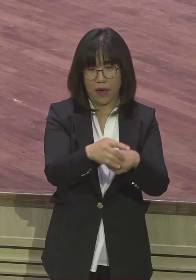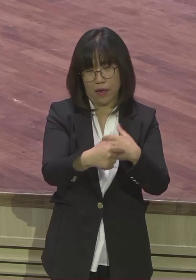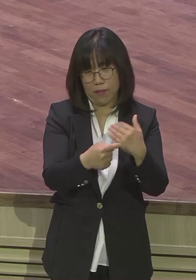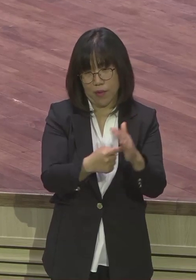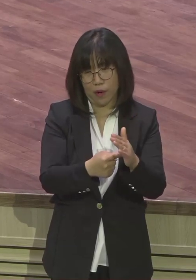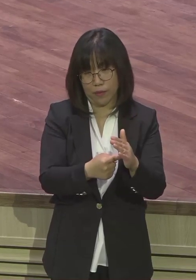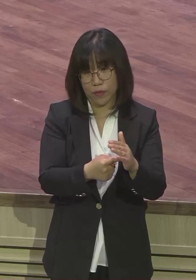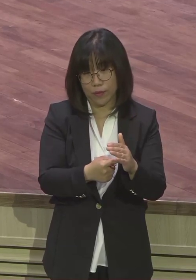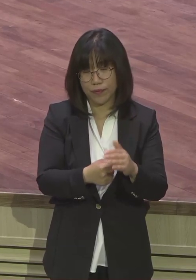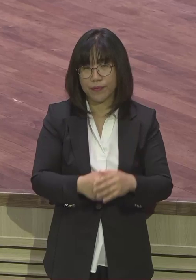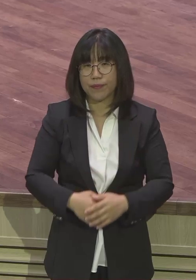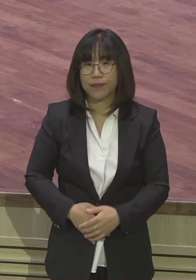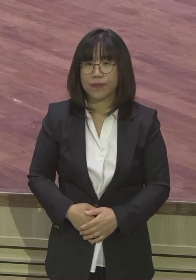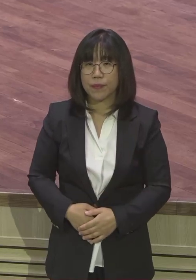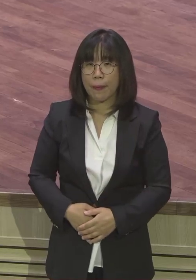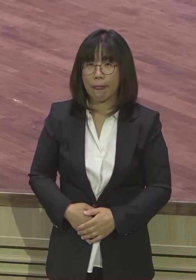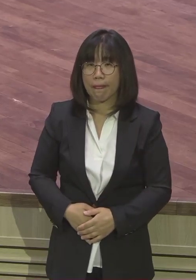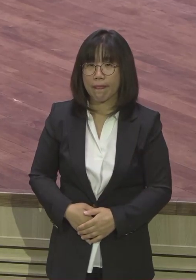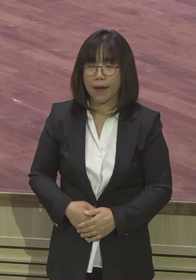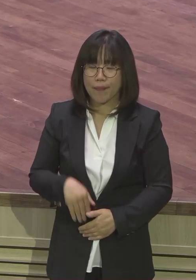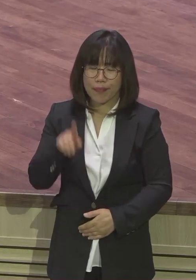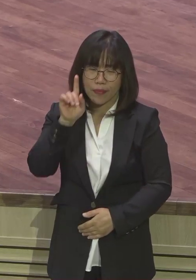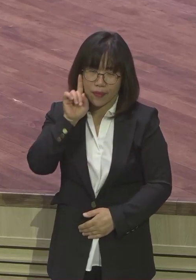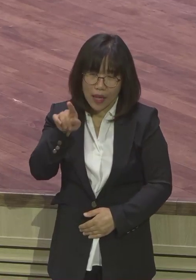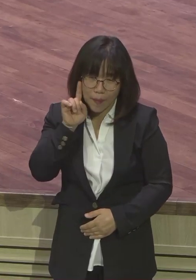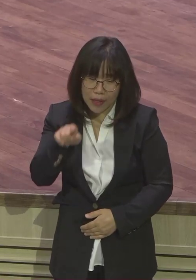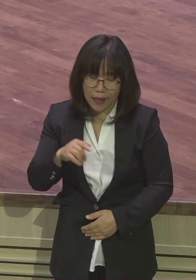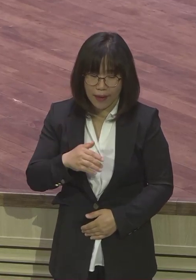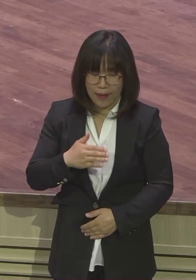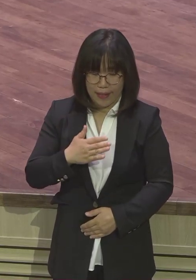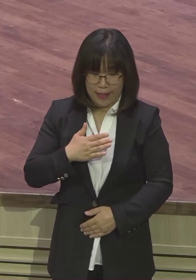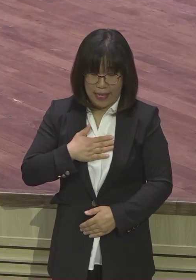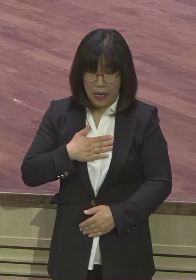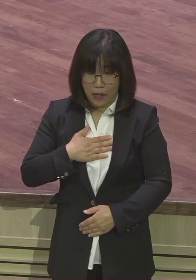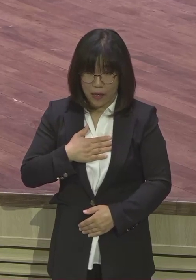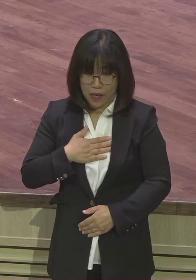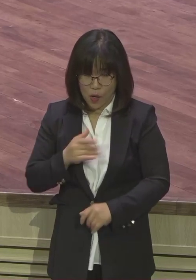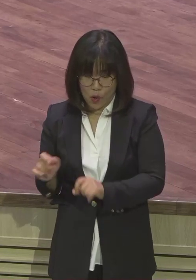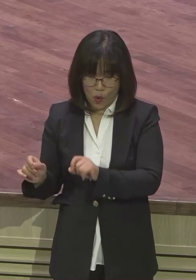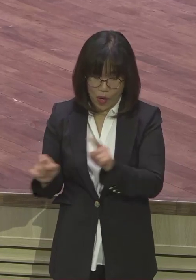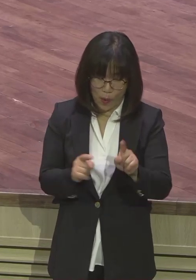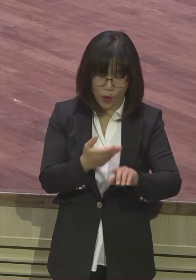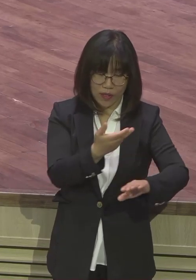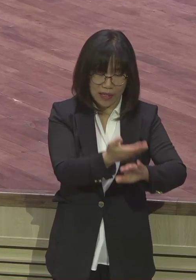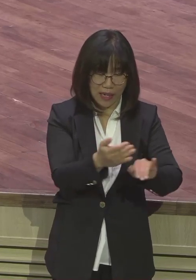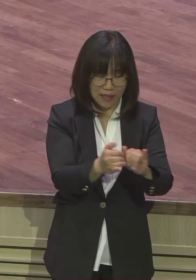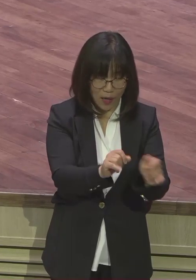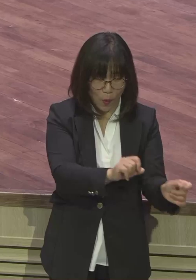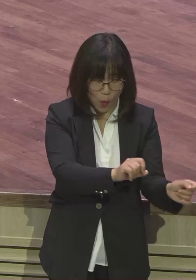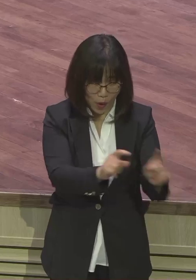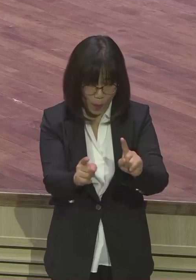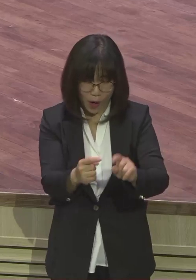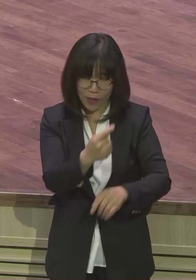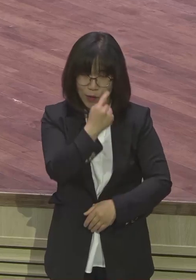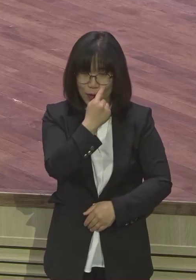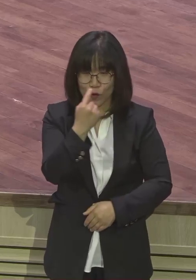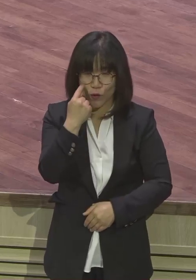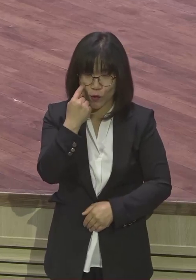영교의 전성도는 날마다 나를 살리고 상대방을 살리는 보험적 시각에 접근하시기 바랍니다. 보험적